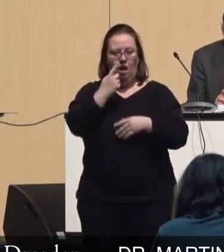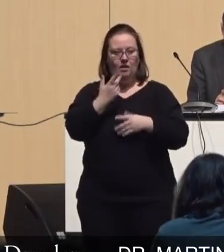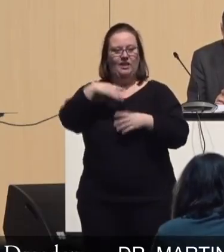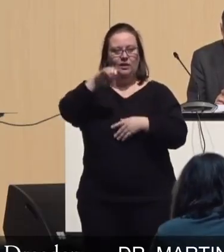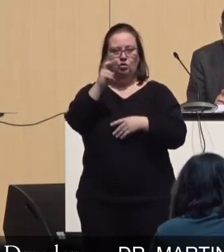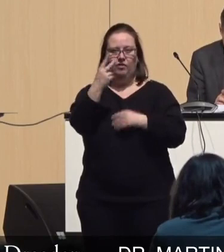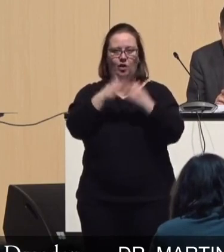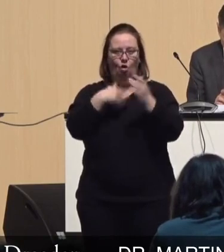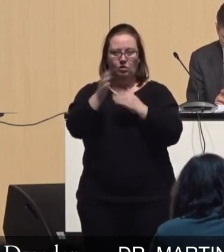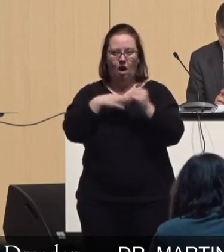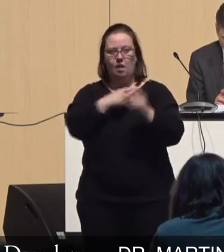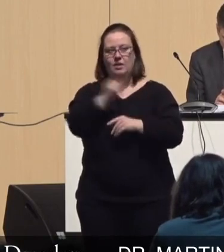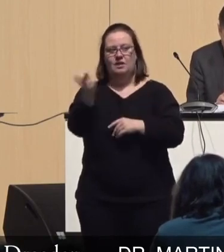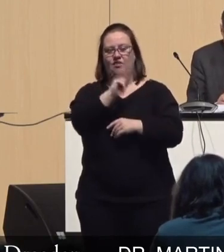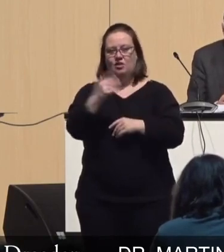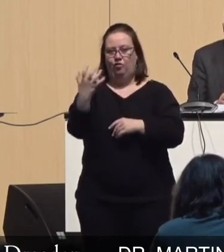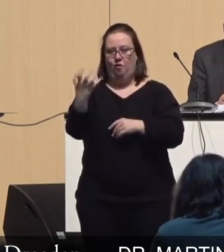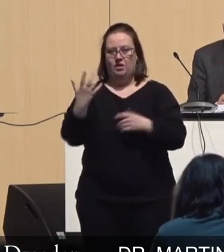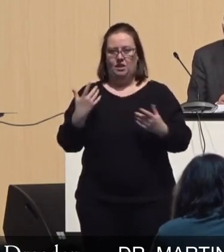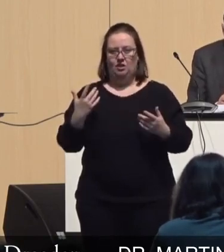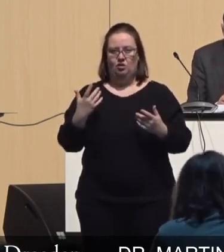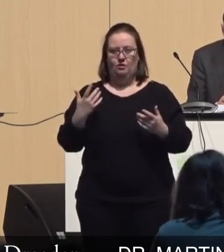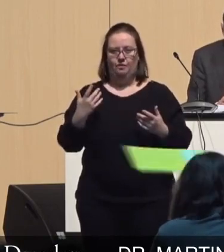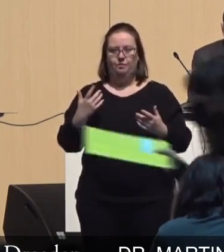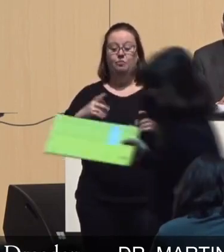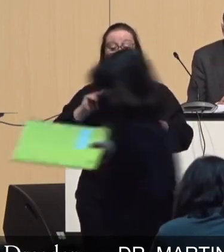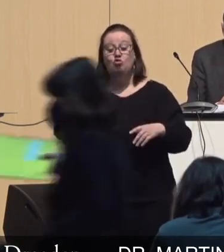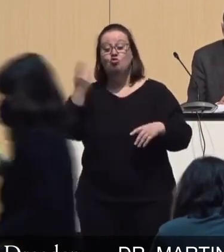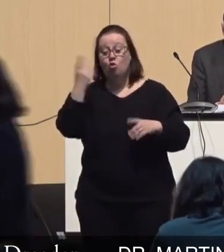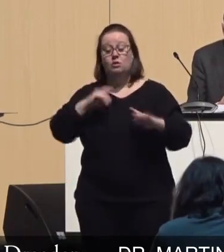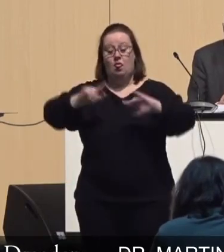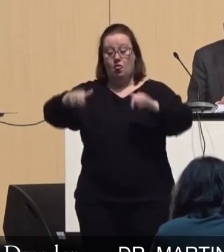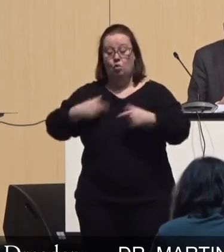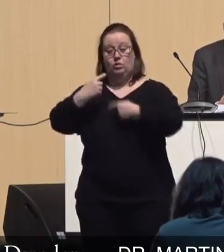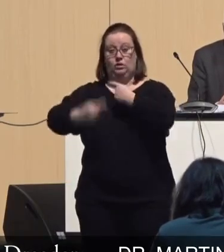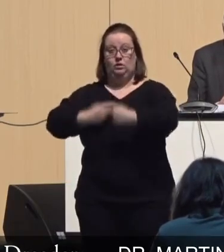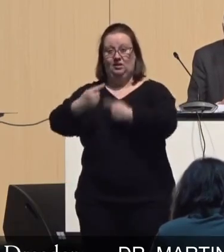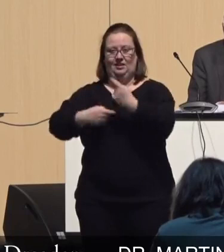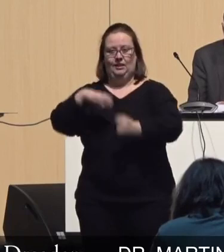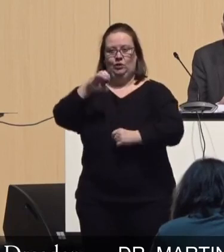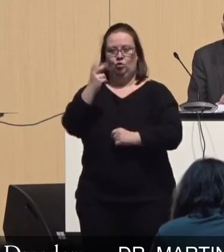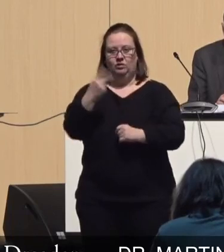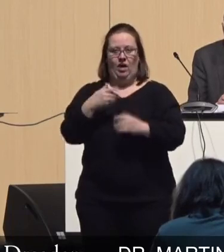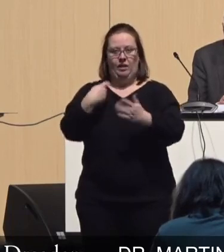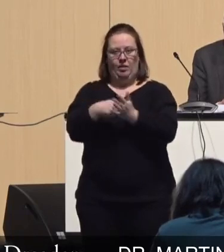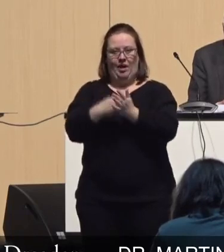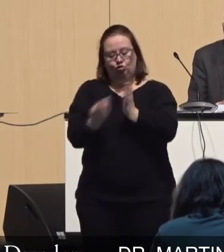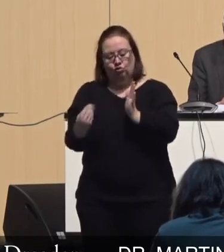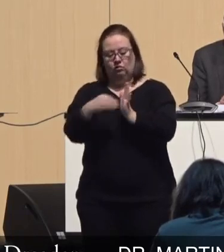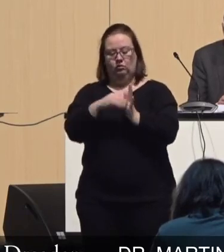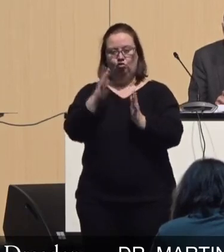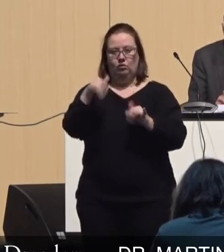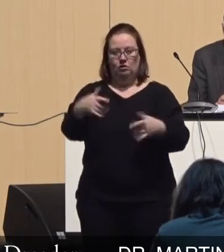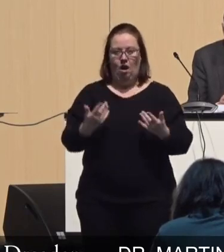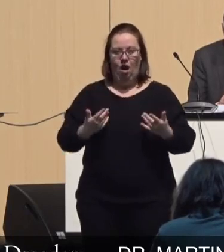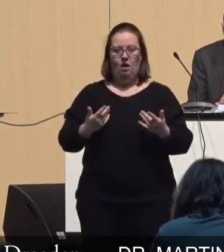CO2-Neutralität bis 2050. Wir leben in Zeiten, wo wir schon eingestiegen sind in die CO2-Bepreisung. Wir